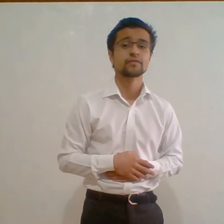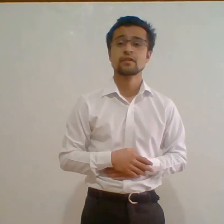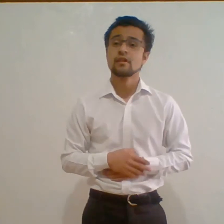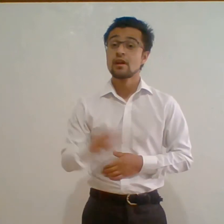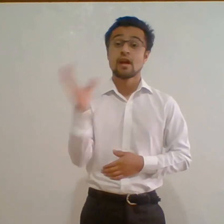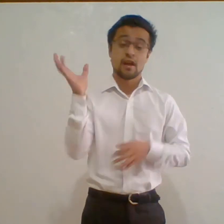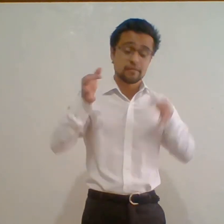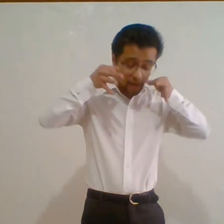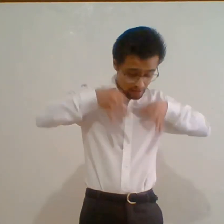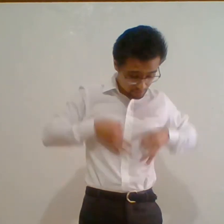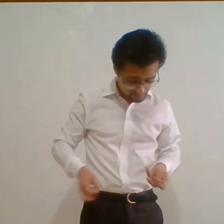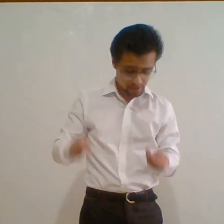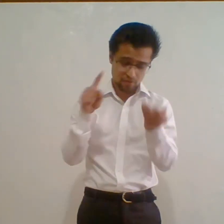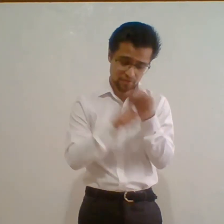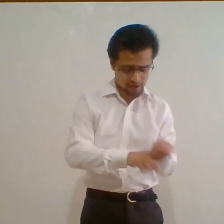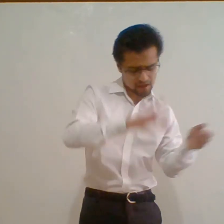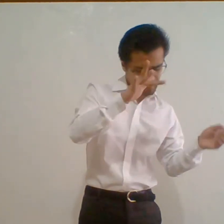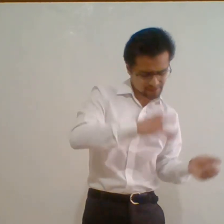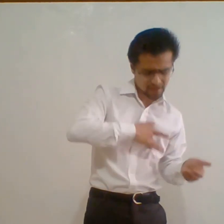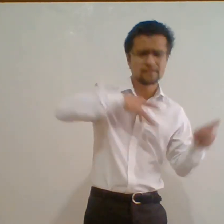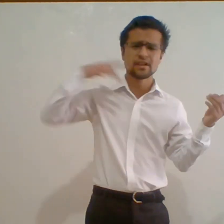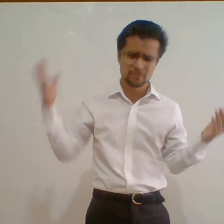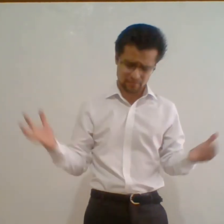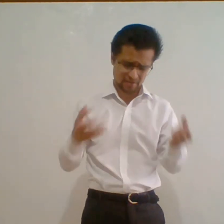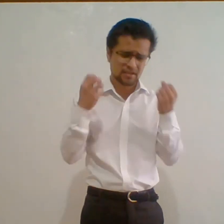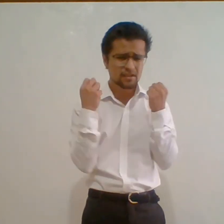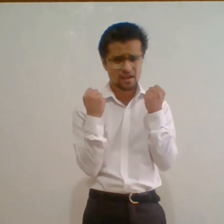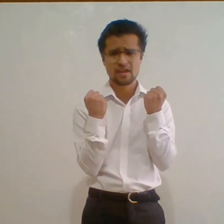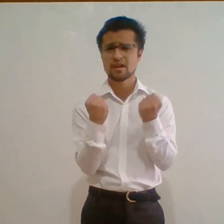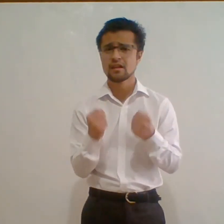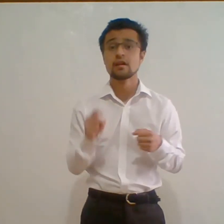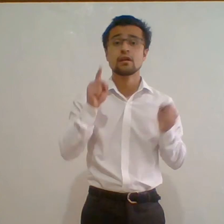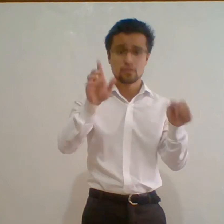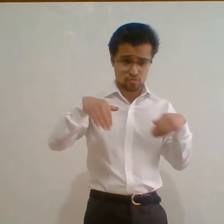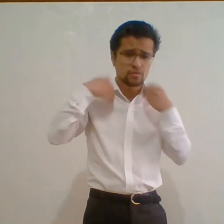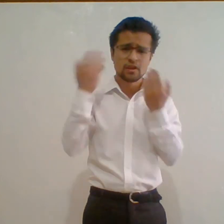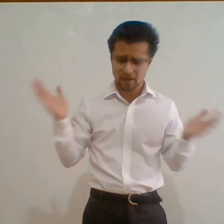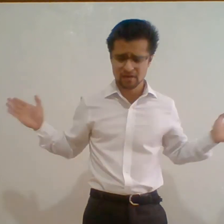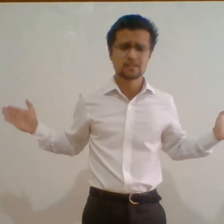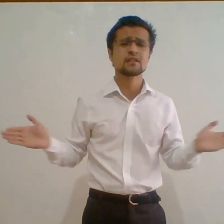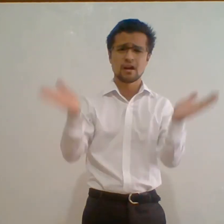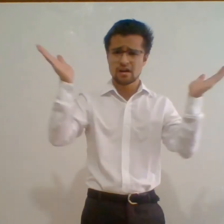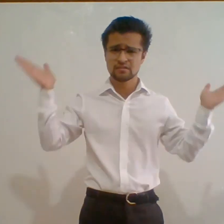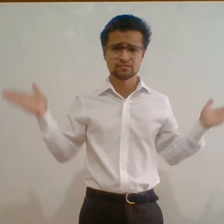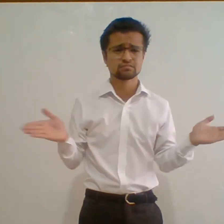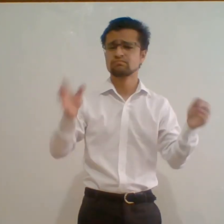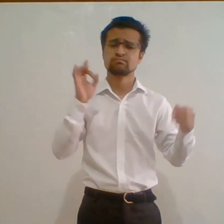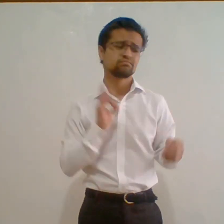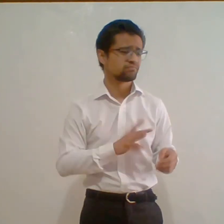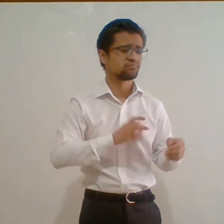El miedo no suele encontrar al que sabe lo que quiere No hay más que dejarse llevar y sentir muy